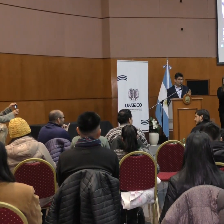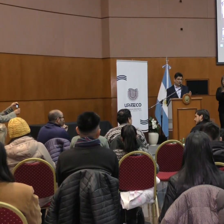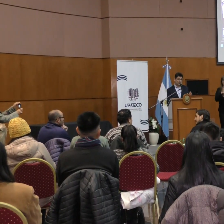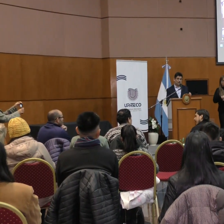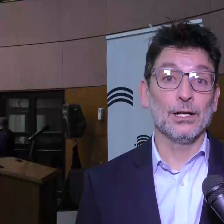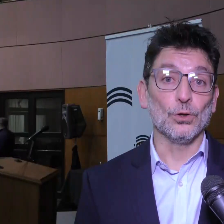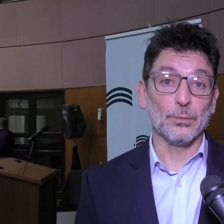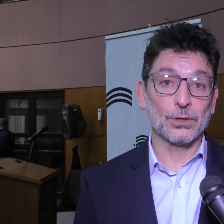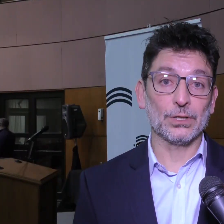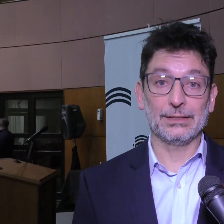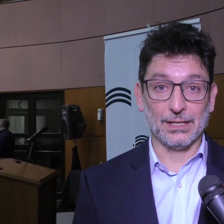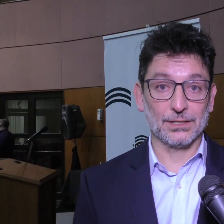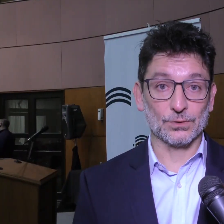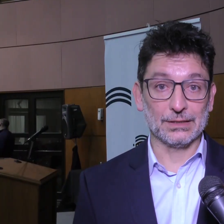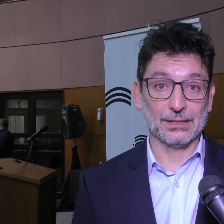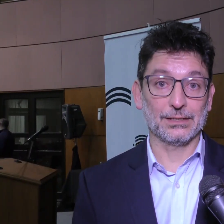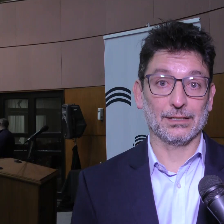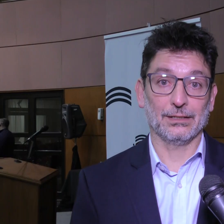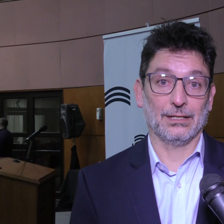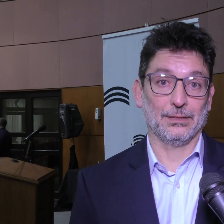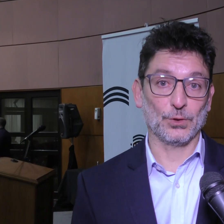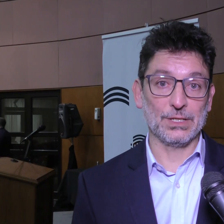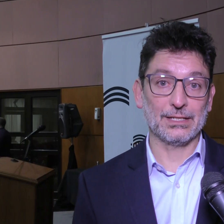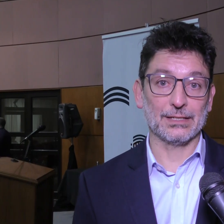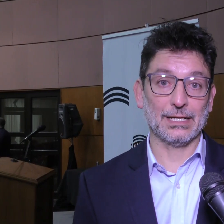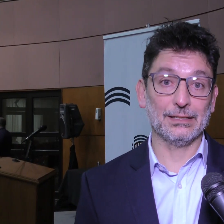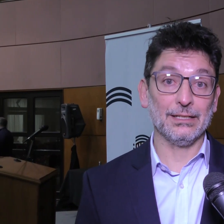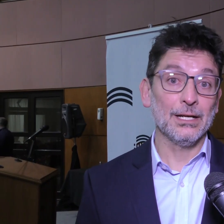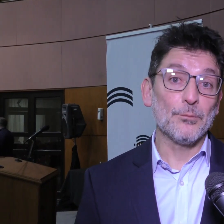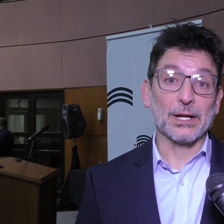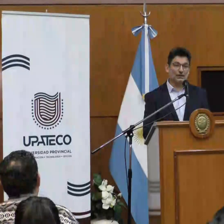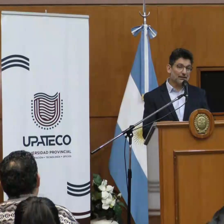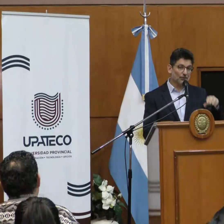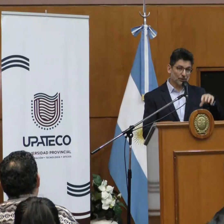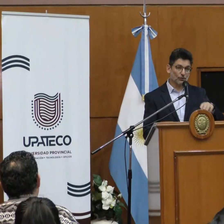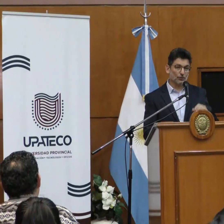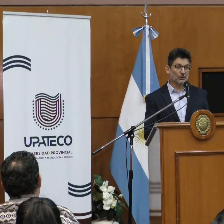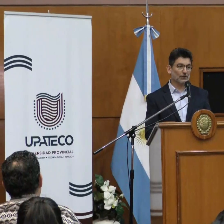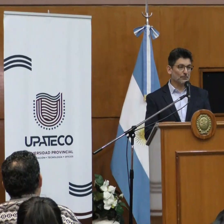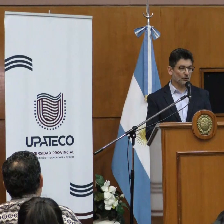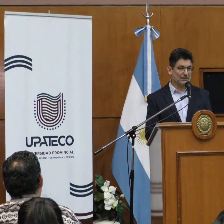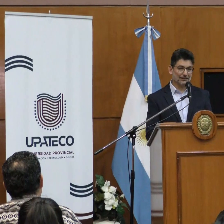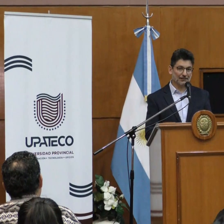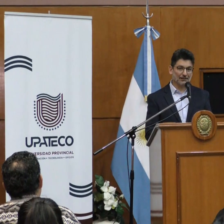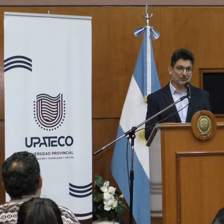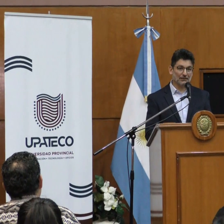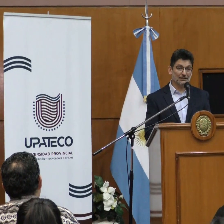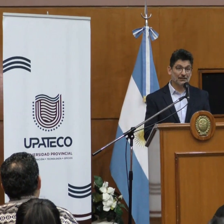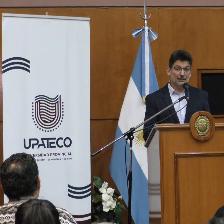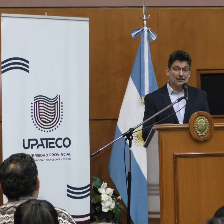estudien los mejores técnicos y técnicas de la provincia de Salta para vincular rápidamente a nuestros jóvenes con el mundo del trabajo y para eso